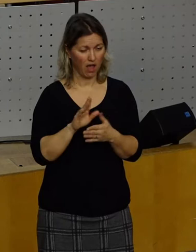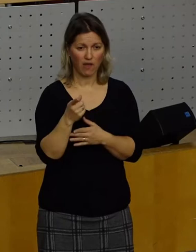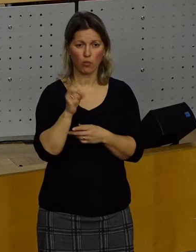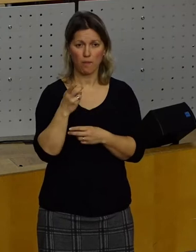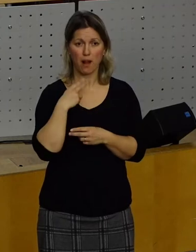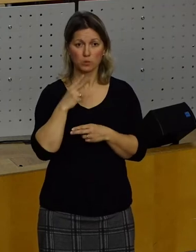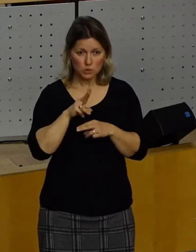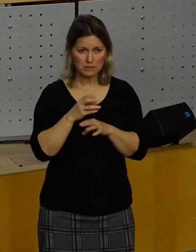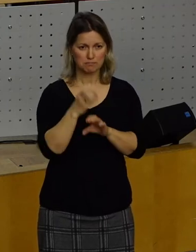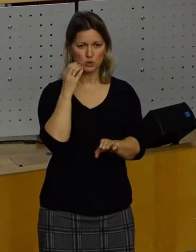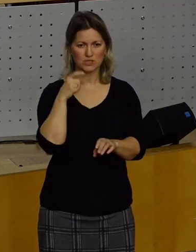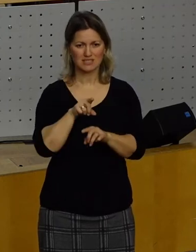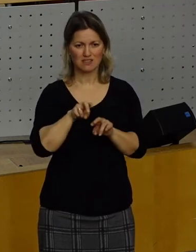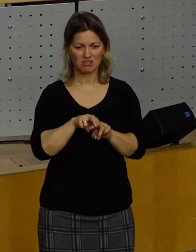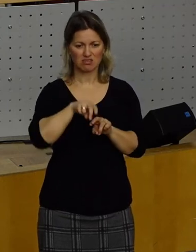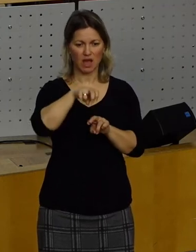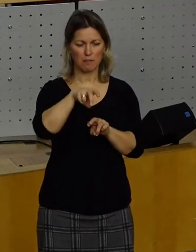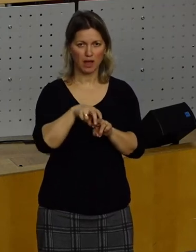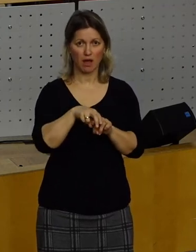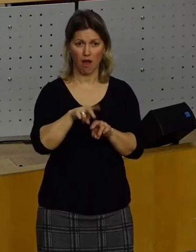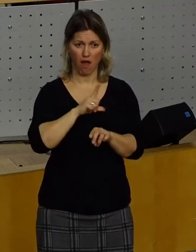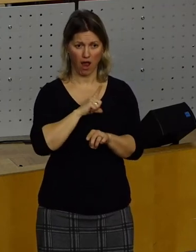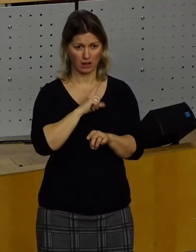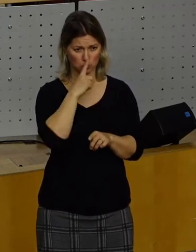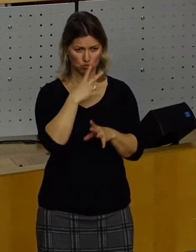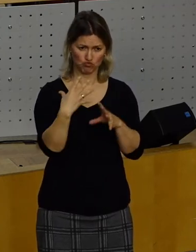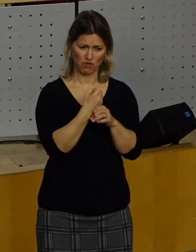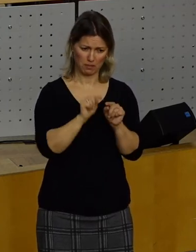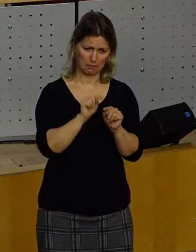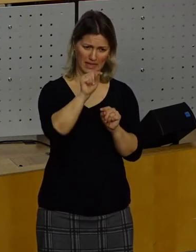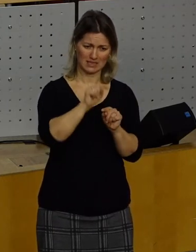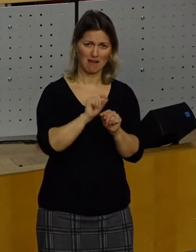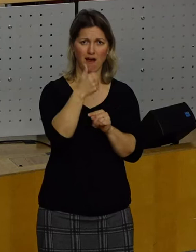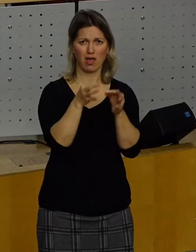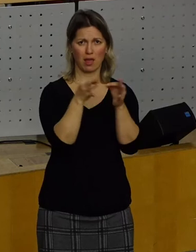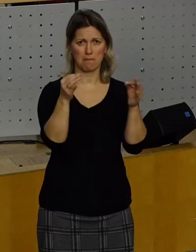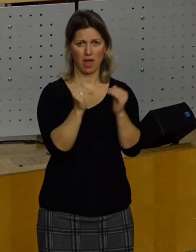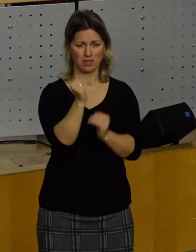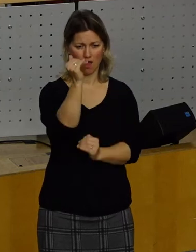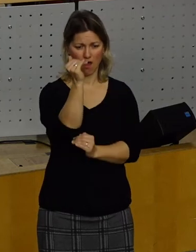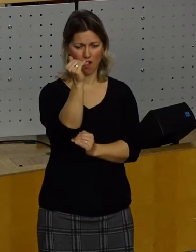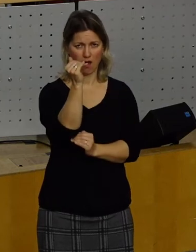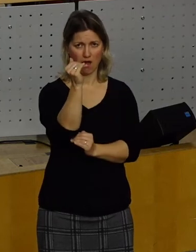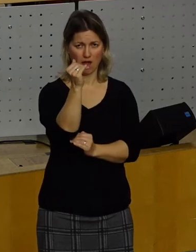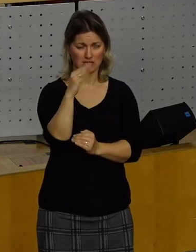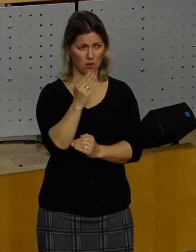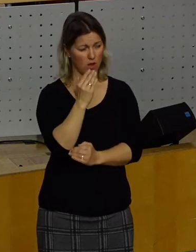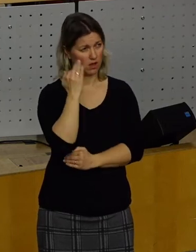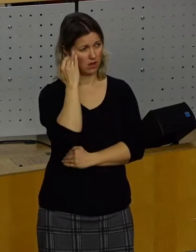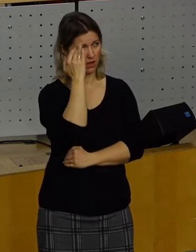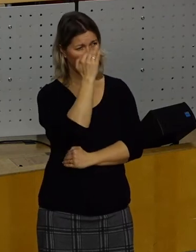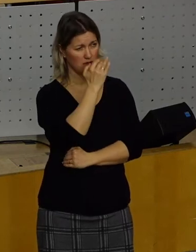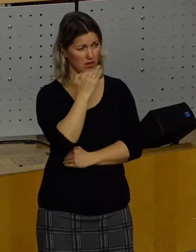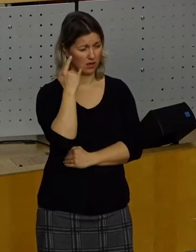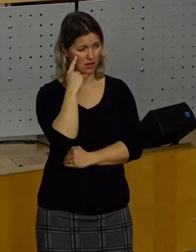mit Treppen, wo man eigentlich so in Meter Höhe überwinden muss. So, und jetzt, wenn man das mal zu Ende spielt, das Ganze zu